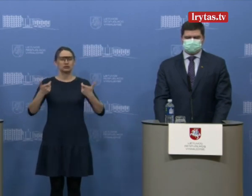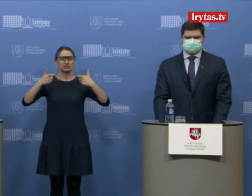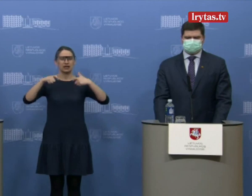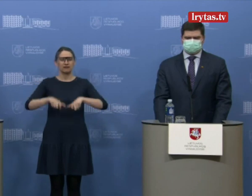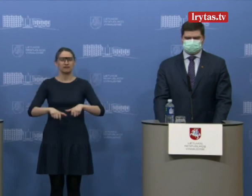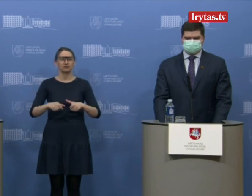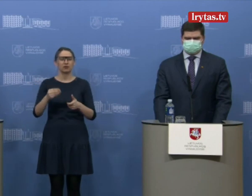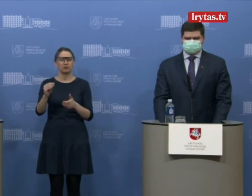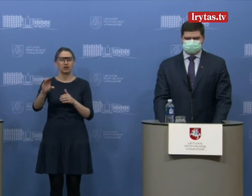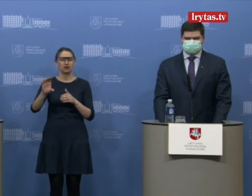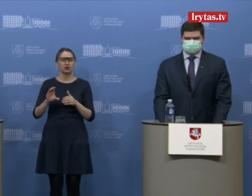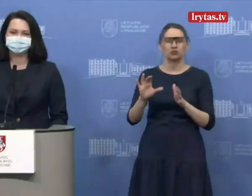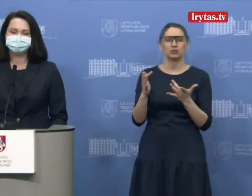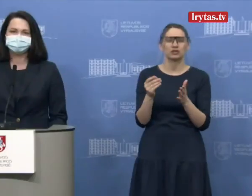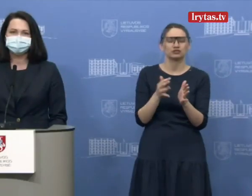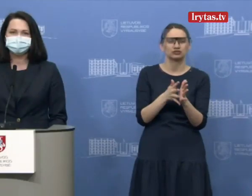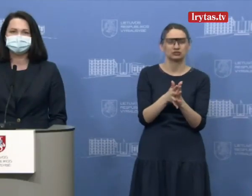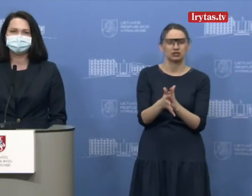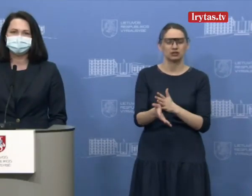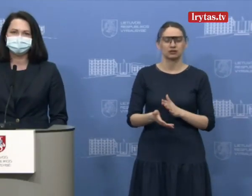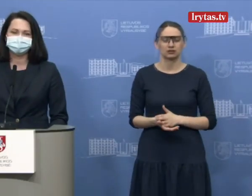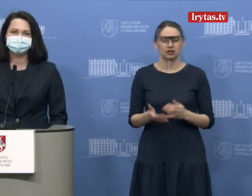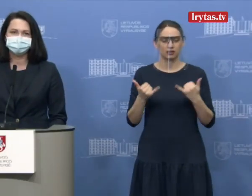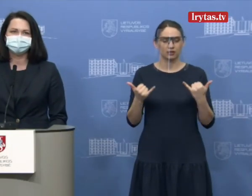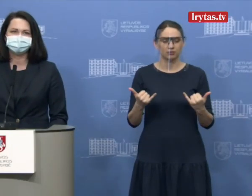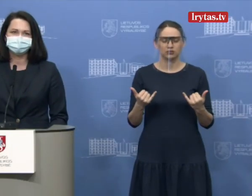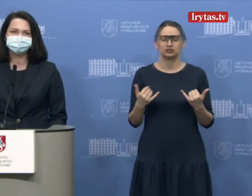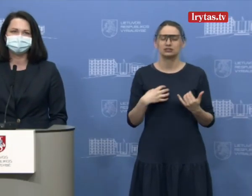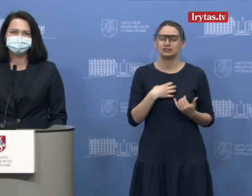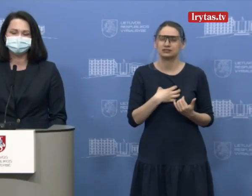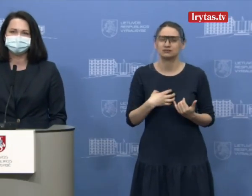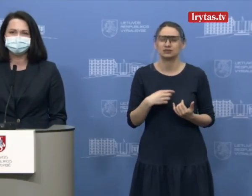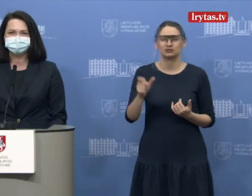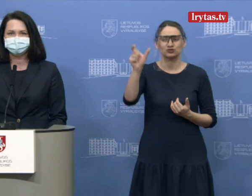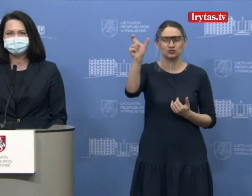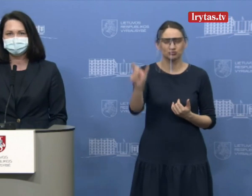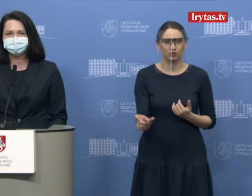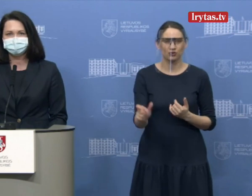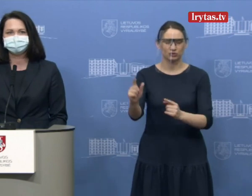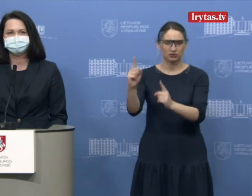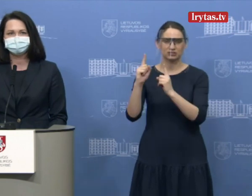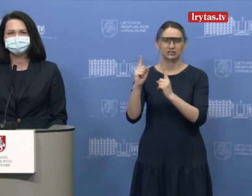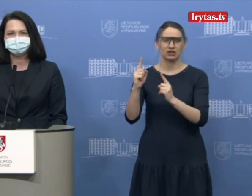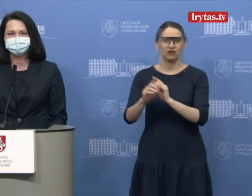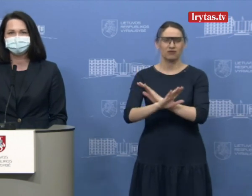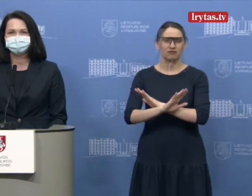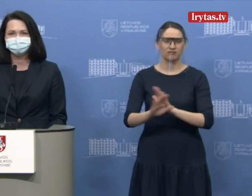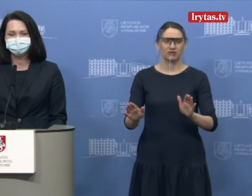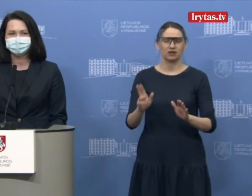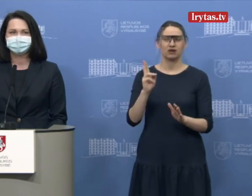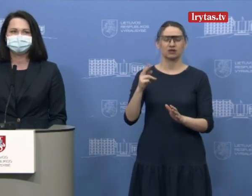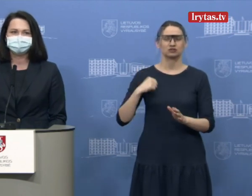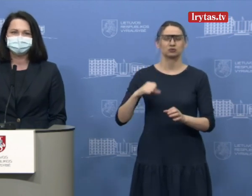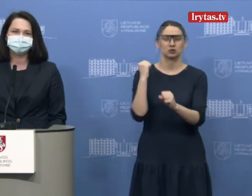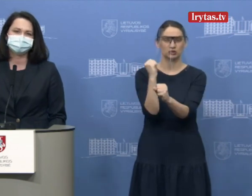savivaldybės asignaimų, tiek iš jos įstaigų. Visų pirma, svarbiausia šiai dienai žmogus, žmogus, kurį mes turime apsaugoti ir žmogus, kuris šiai dienai